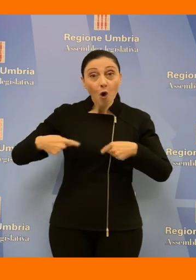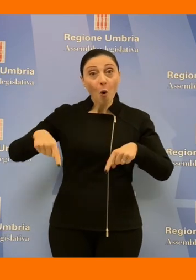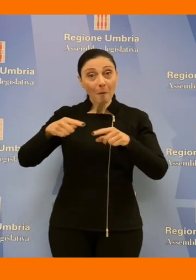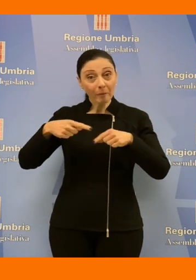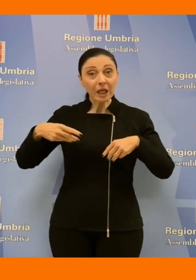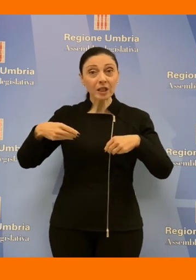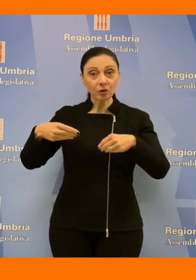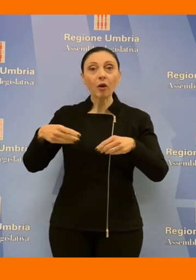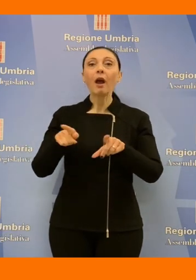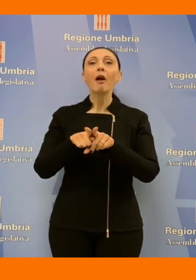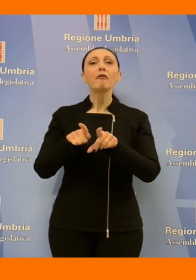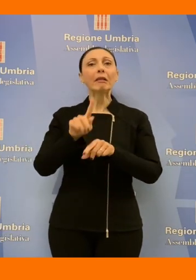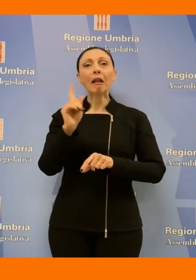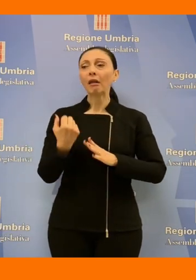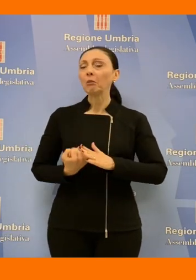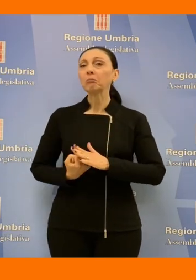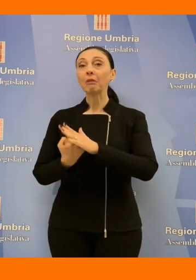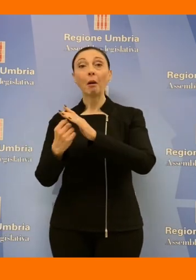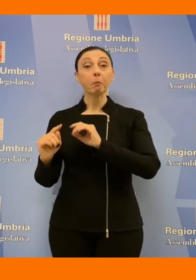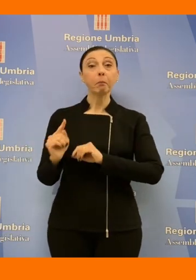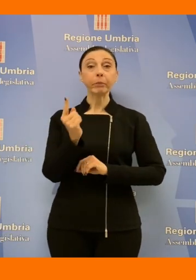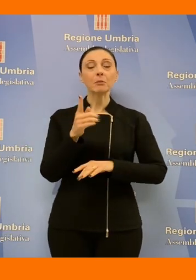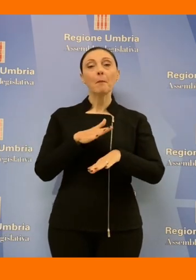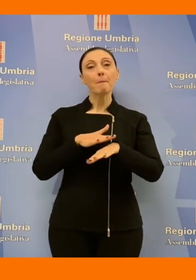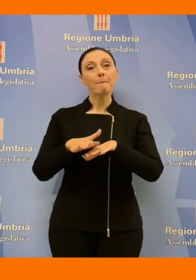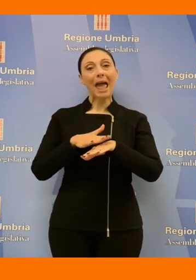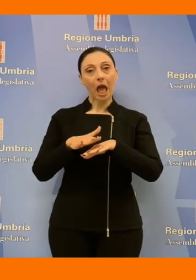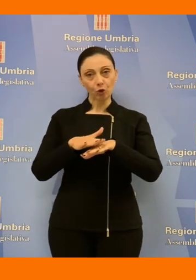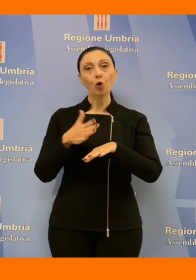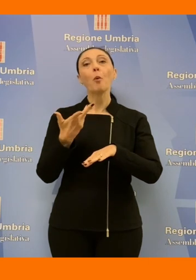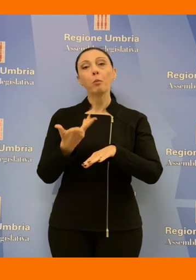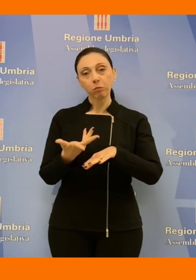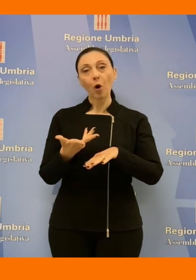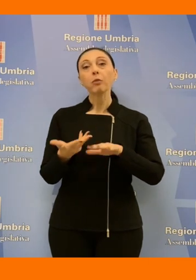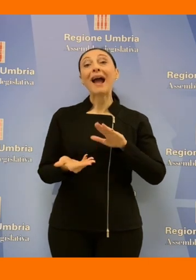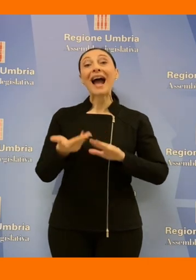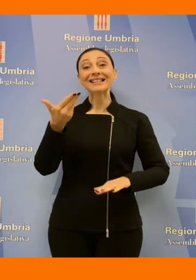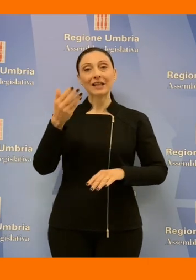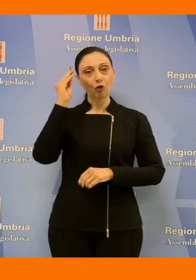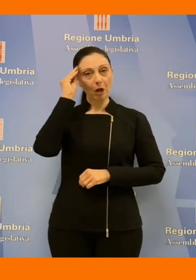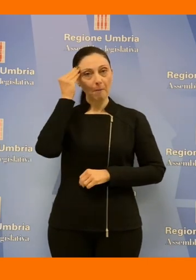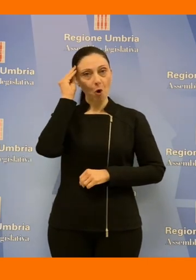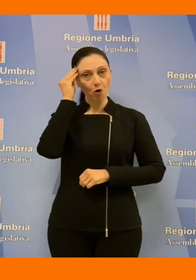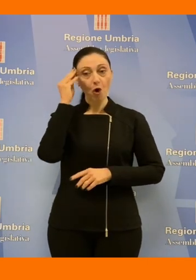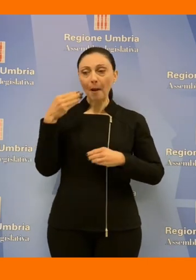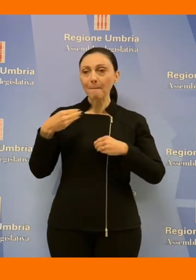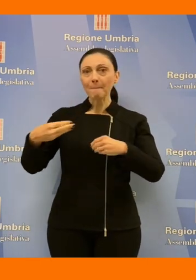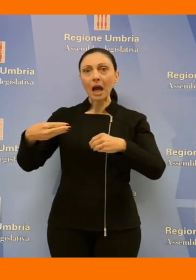sempre comunque sostenuto in primis nel metodo utilizzato dall'assessore Morroni di grande partecipazione sia con le forze